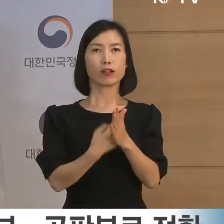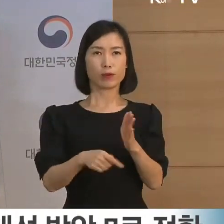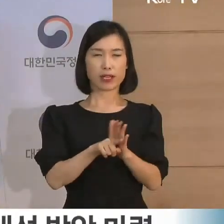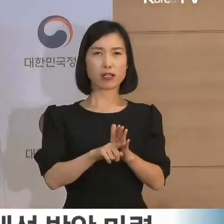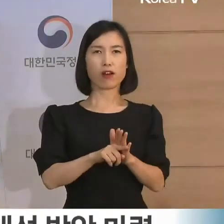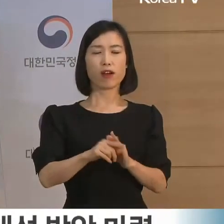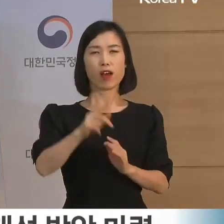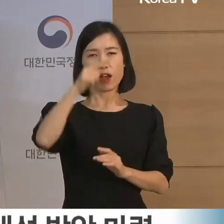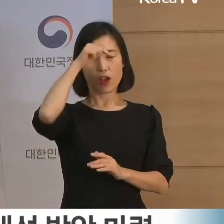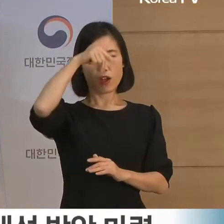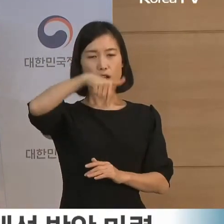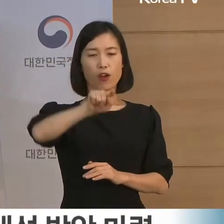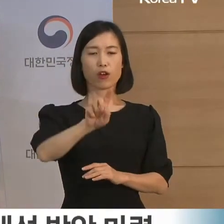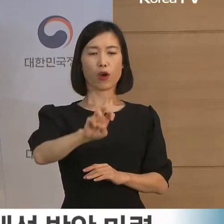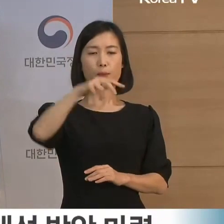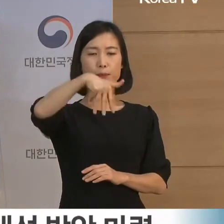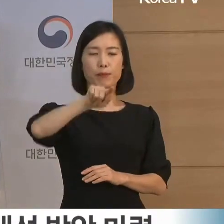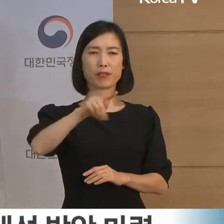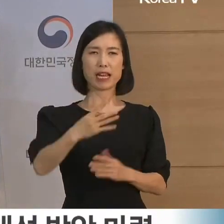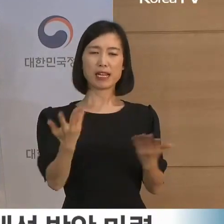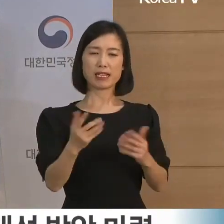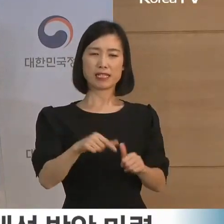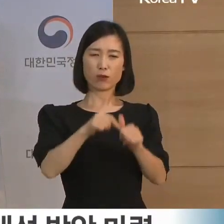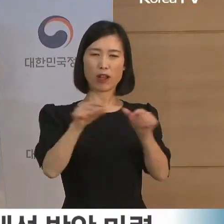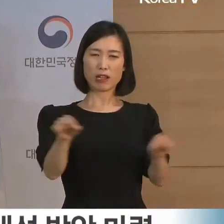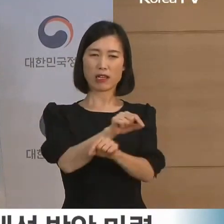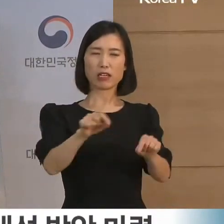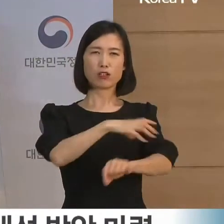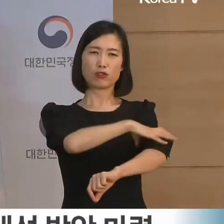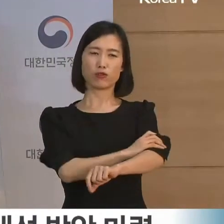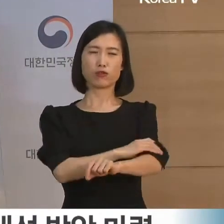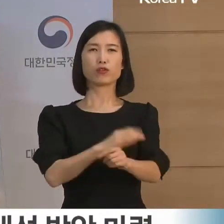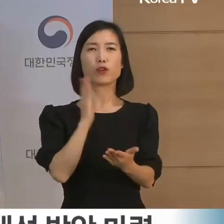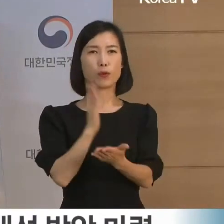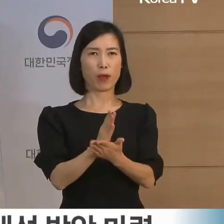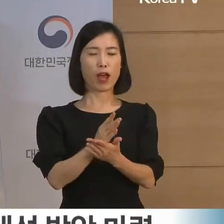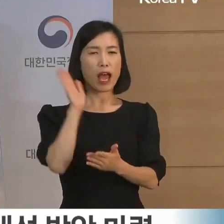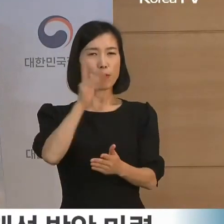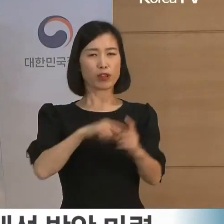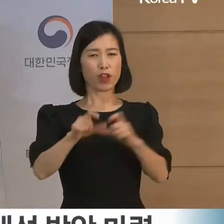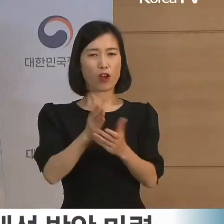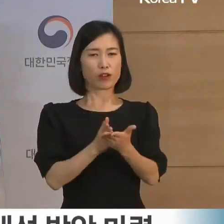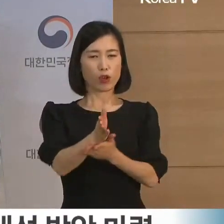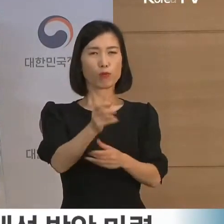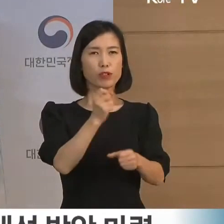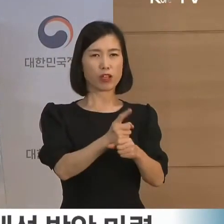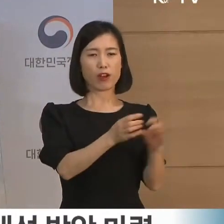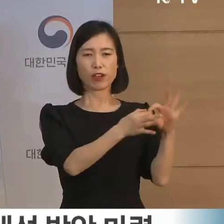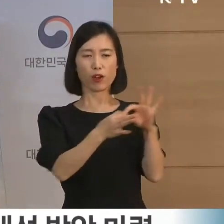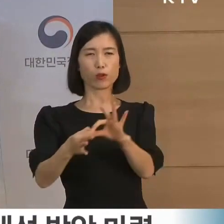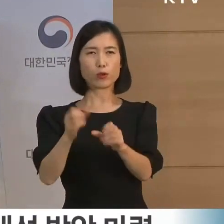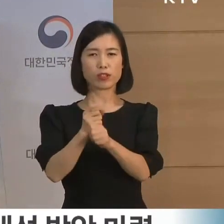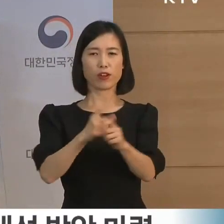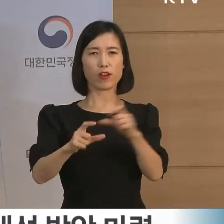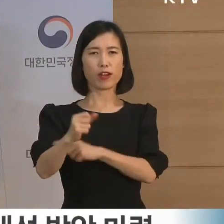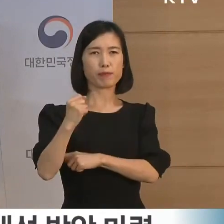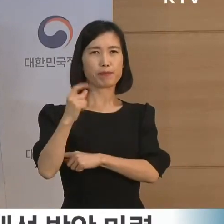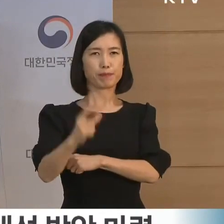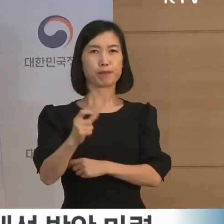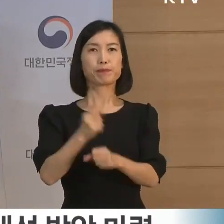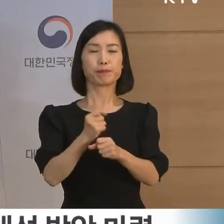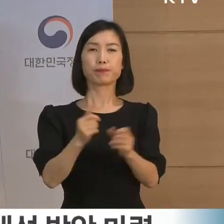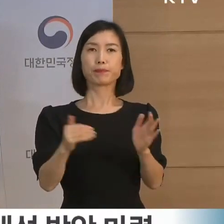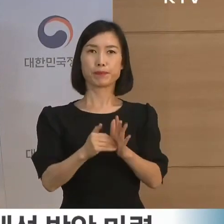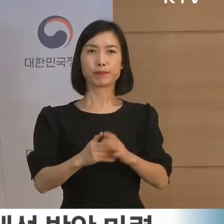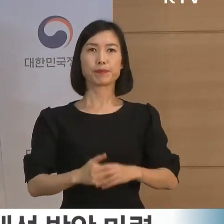탈검찰화를 꾸준히 추진하여 법무 행정의 전문성과 연속성을 강화하였습니다.